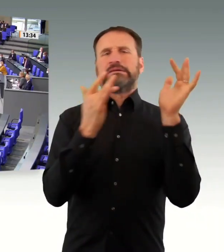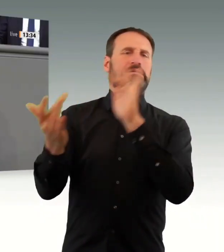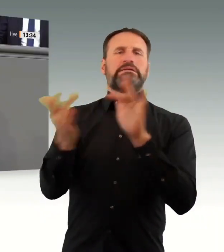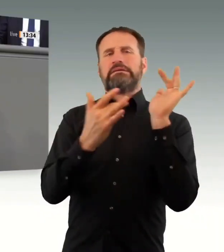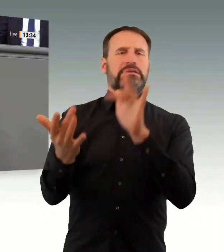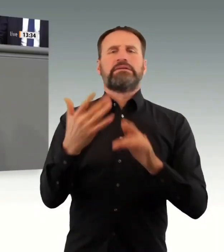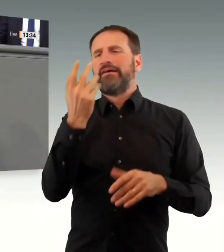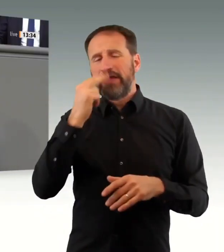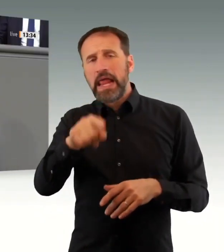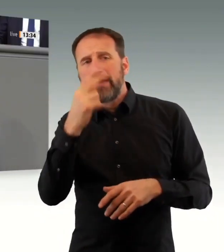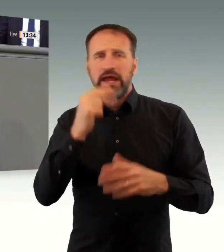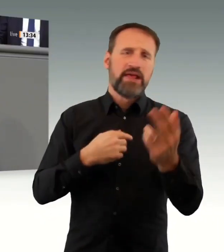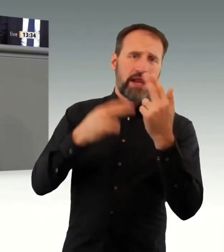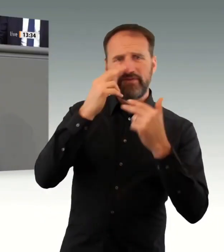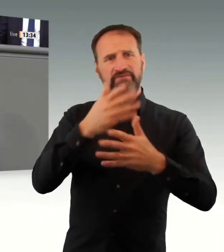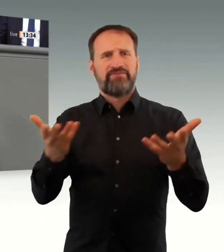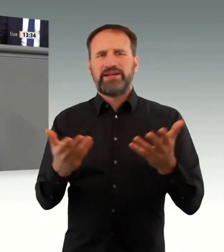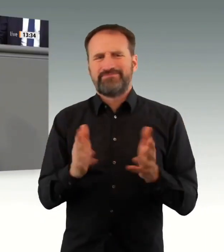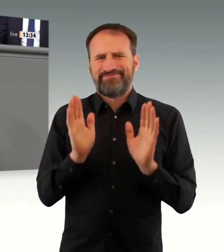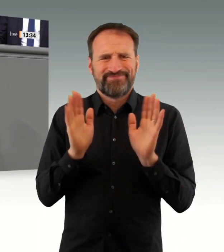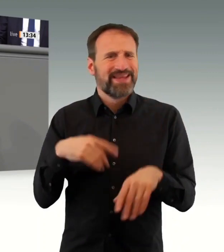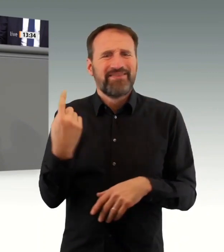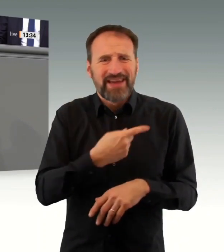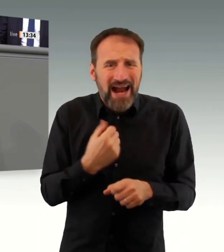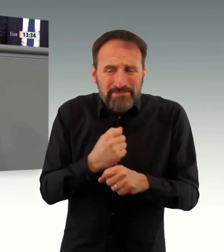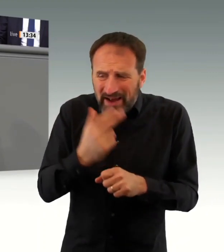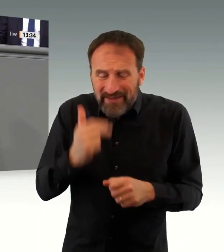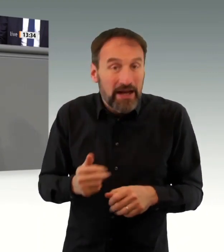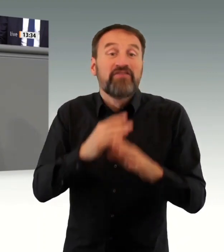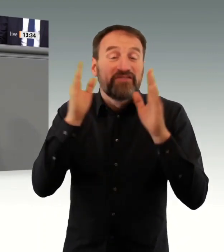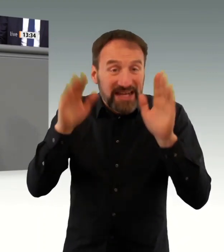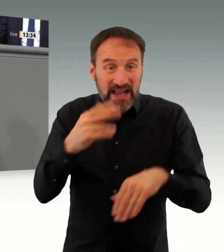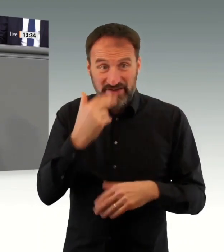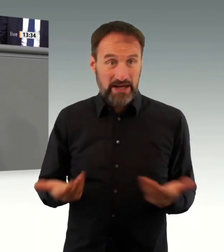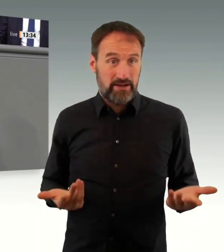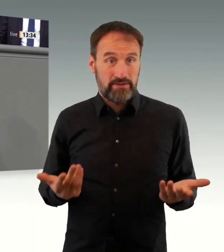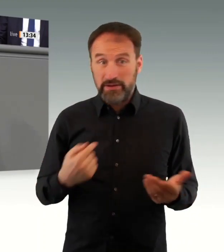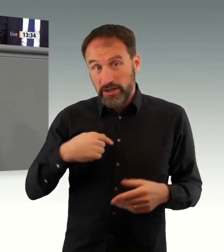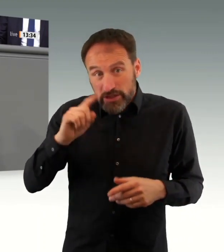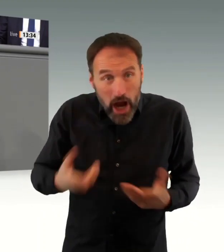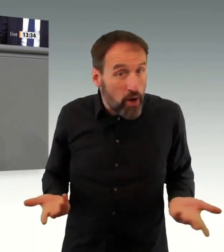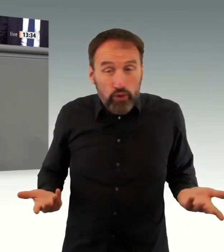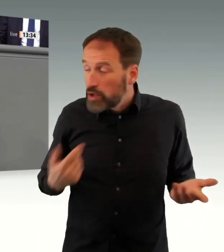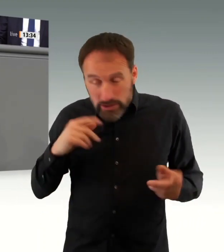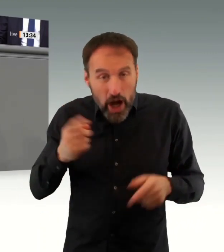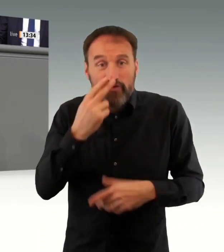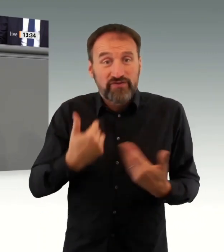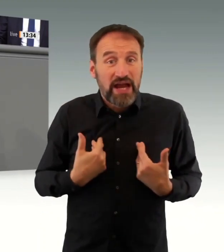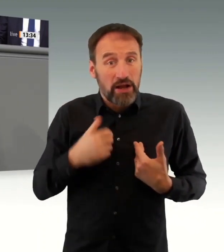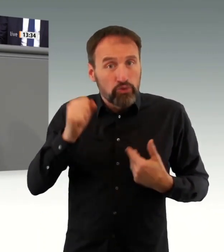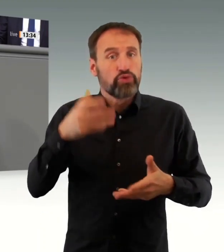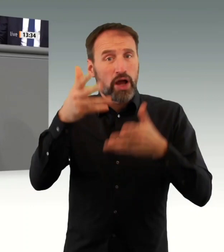Zunächst einmal, Herr Kollege Lauterbach, bin ich ganz bei Ihnen, wenn es darum geht, dass wir gemeinsam die Pandemie bekämpfen müssen und uns nicht gegenseitig Fehler vorhalten